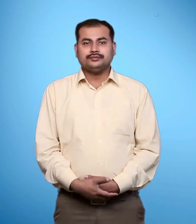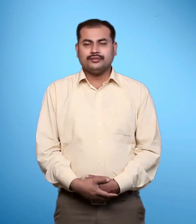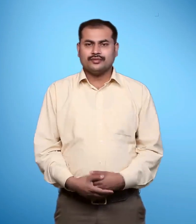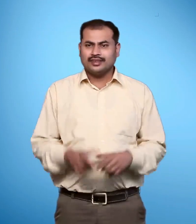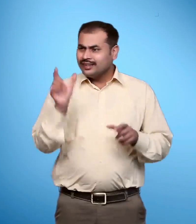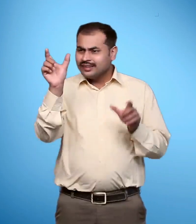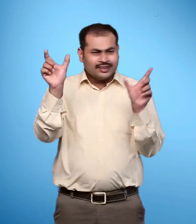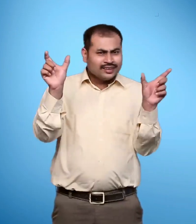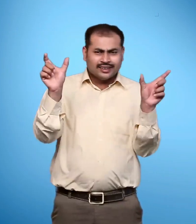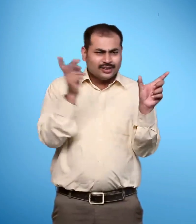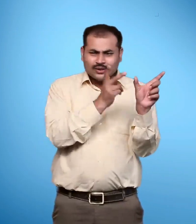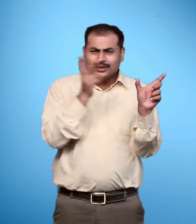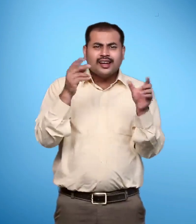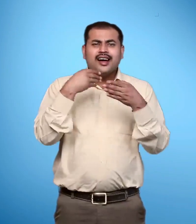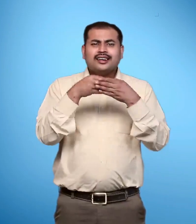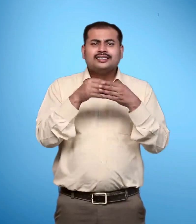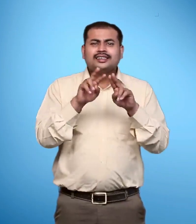ये दोनों पते किस तरह से भिन्न है